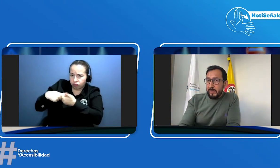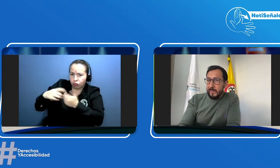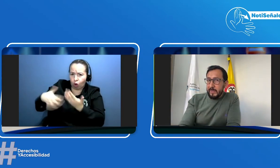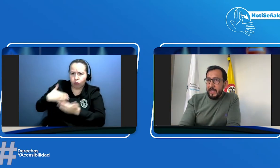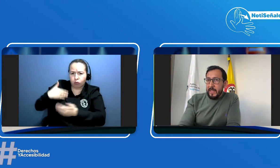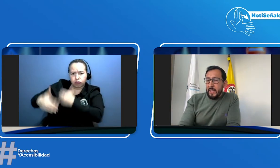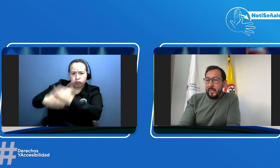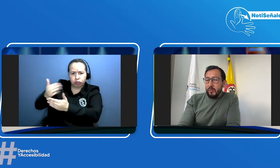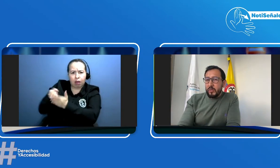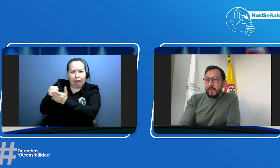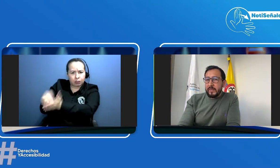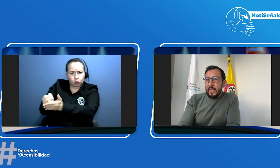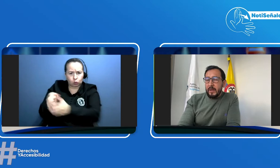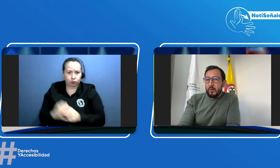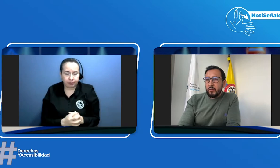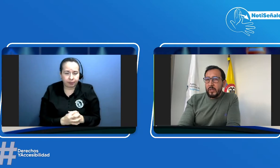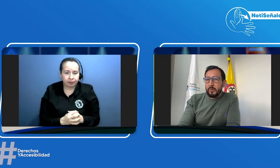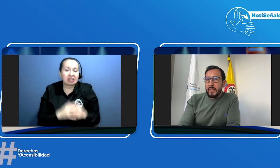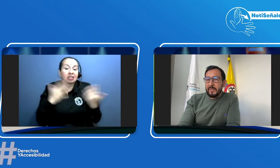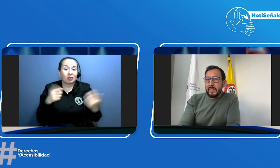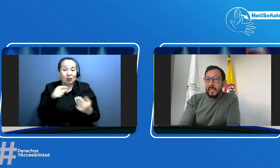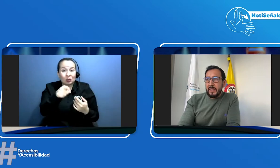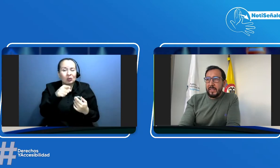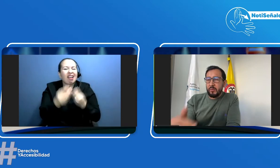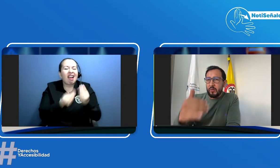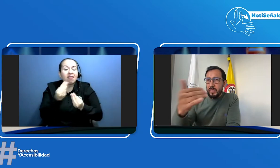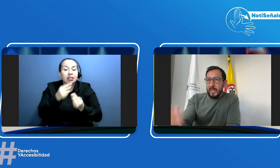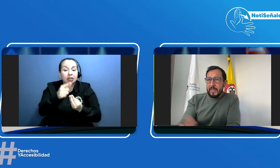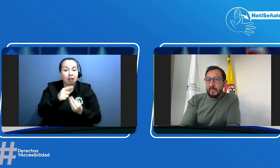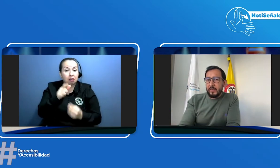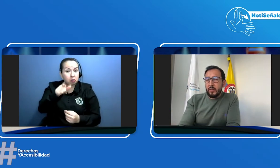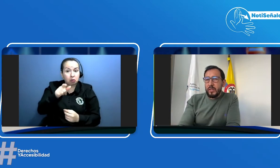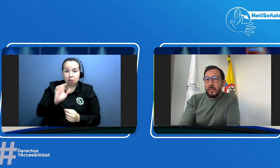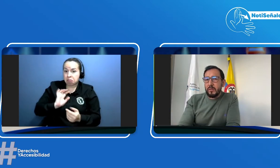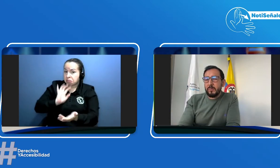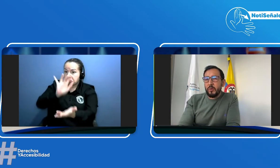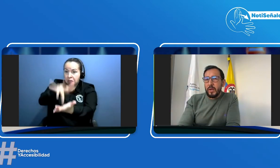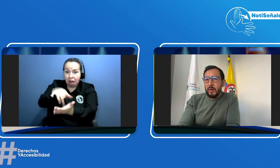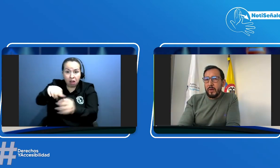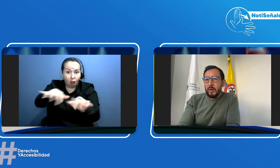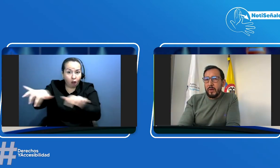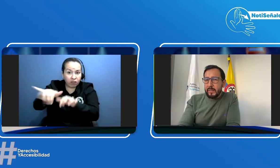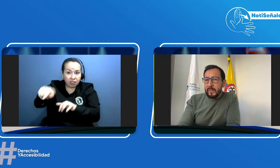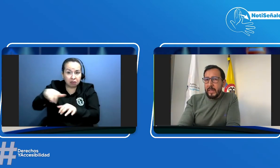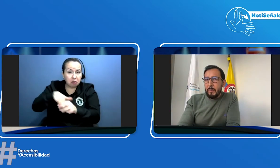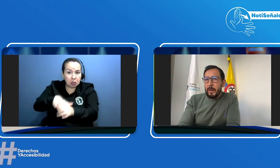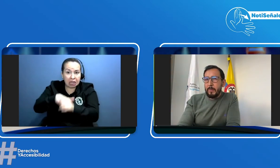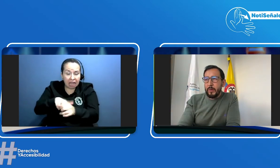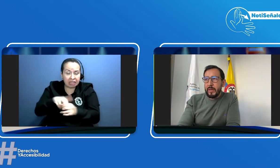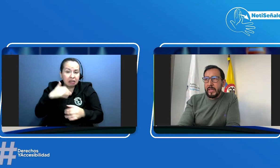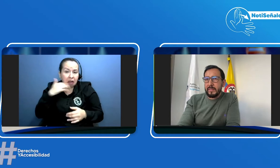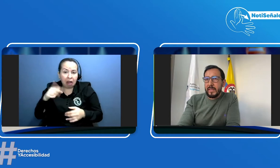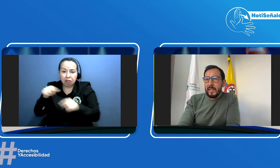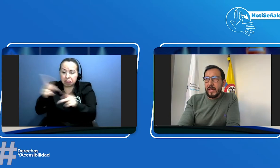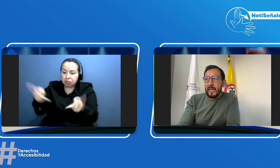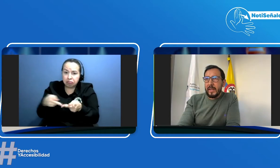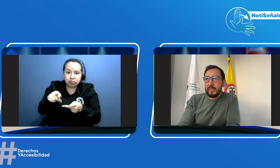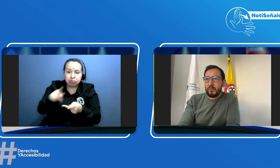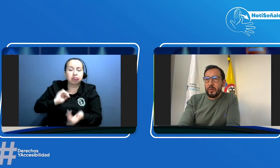entonces lo que ustedes pueden es ir a su autoridad de tránsito y ellos les podrán colaborar para poder ingresar al registro único